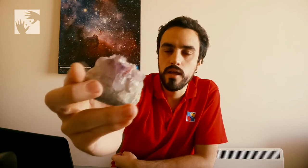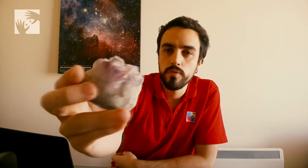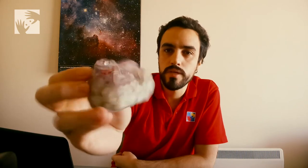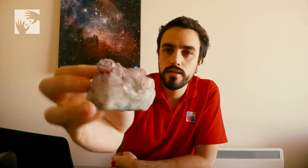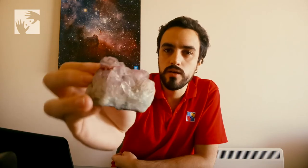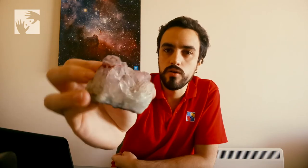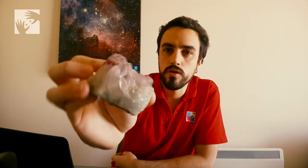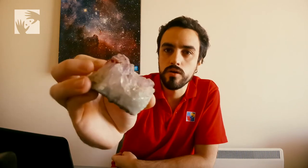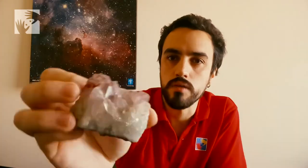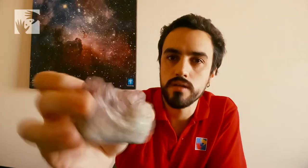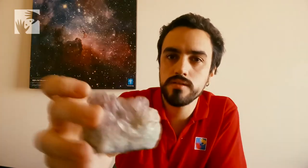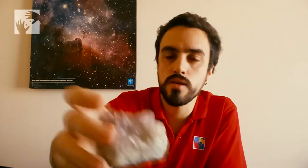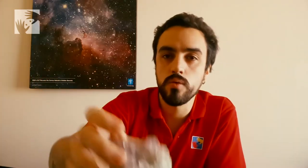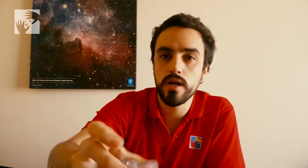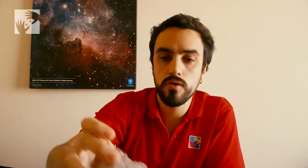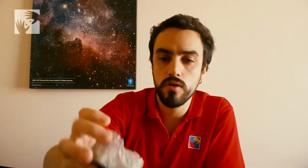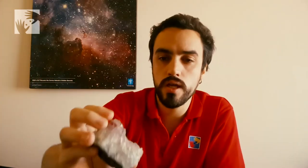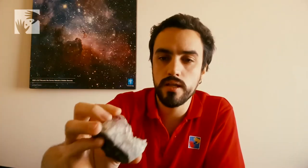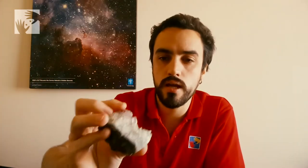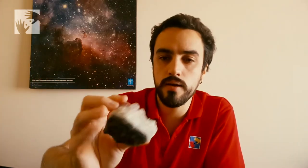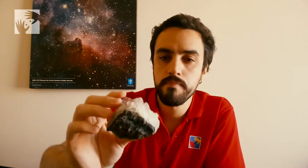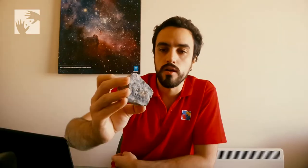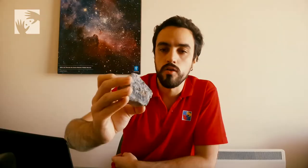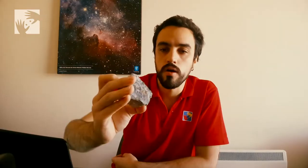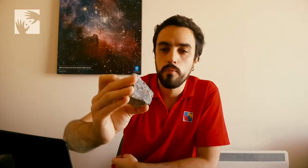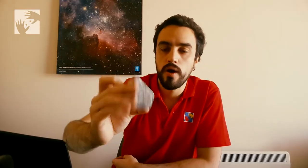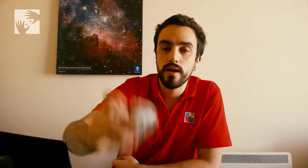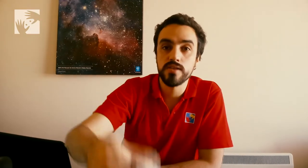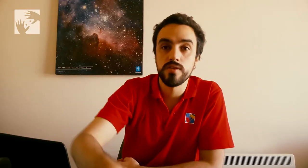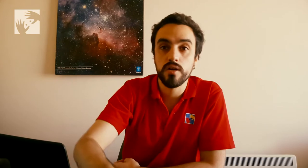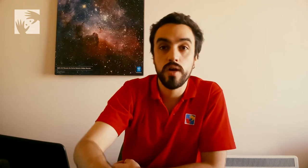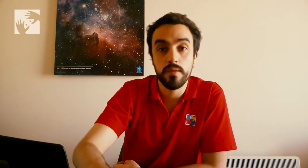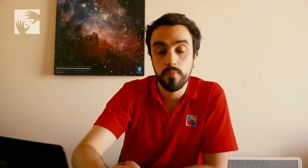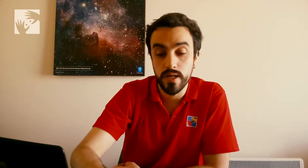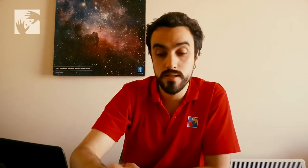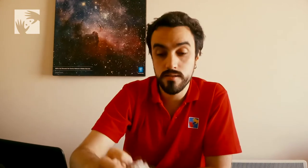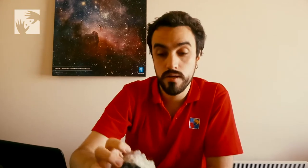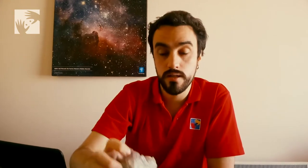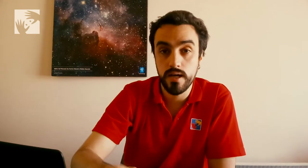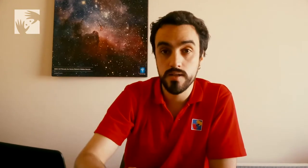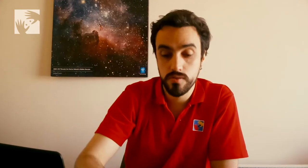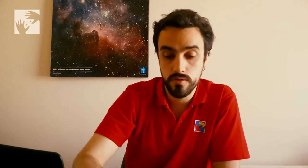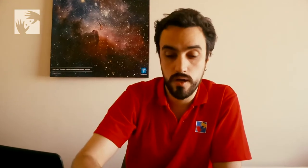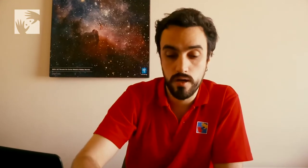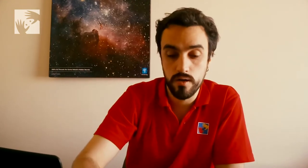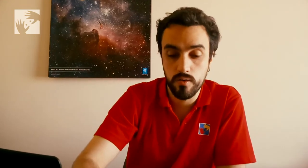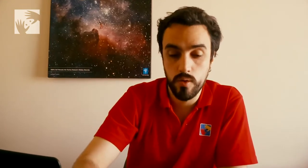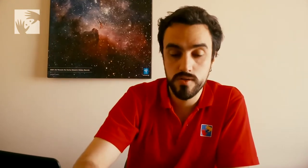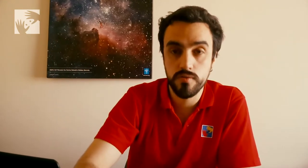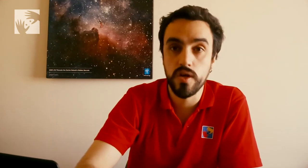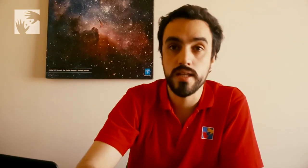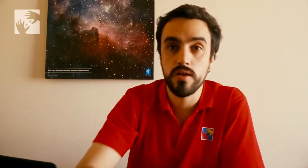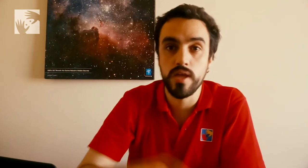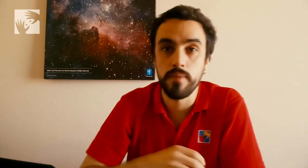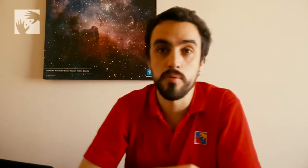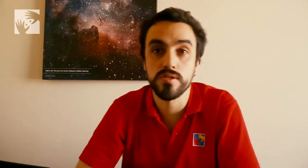adopta este color. Según el color que tenga lo vamos a relacionar con las impurezas, en este caso el cuarzo violeta lo llamamos